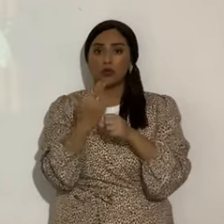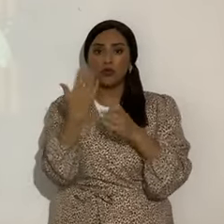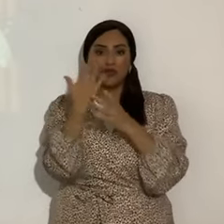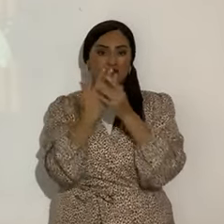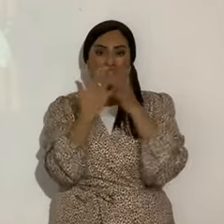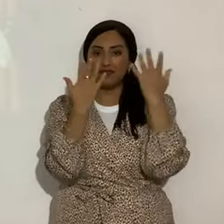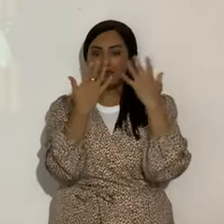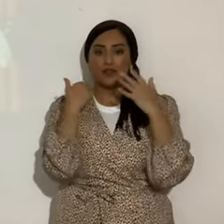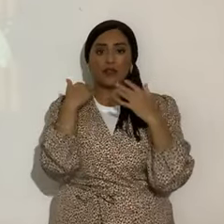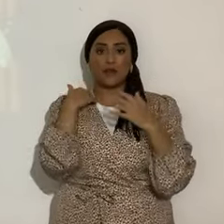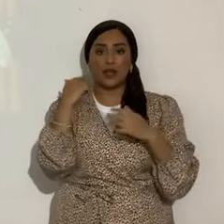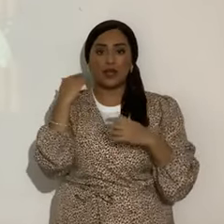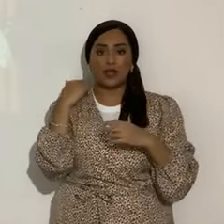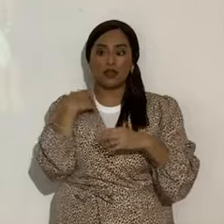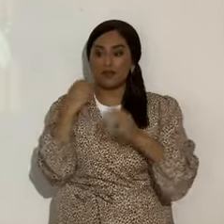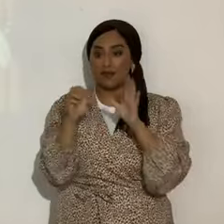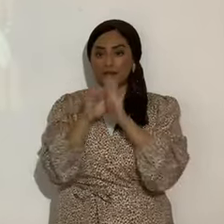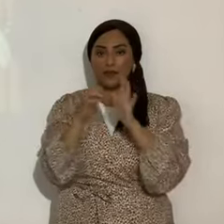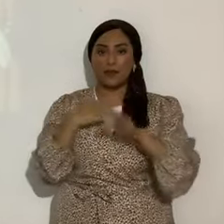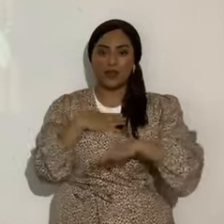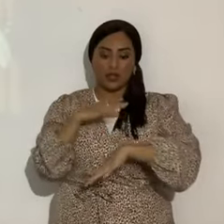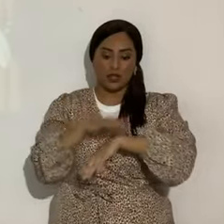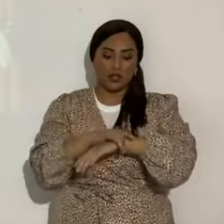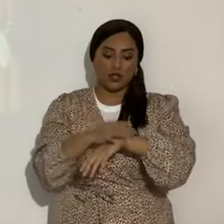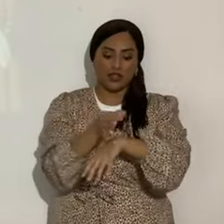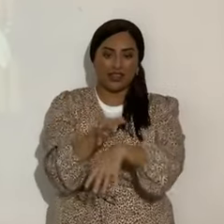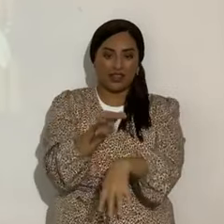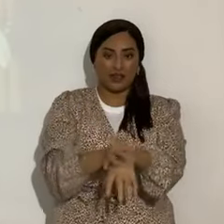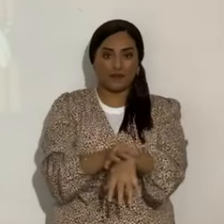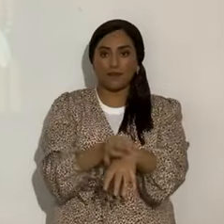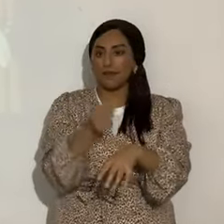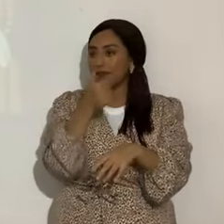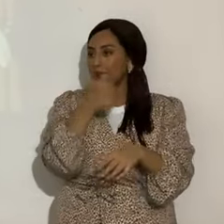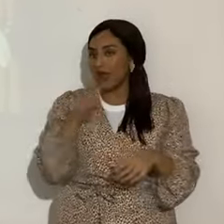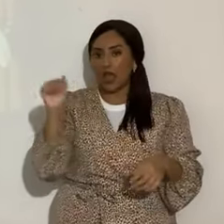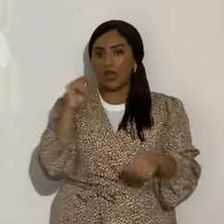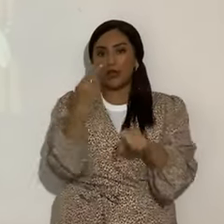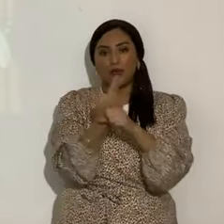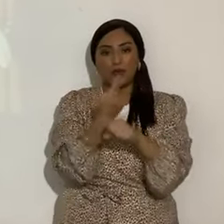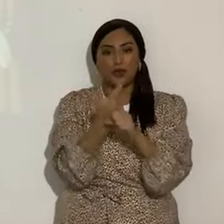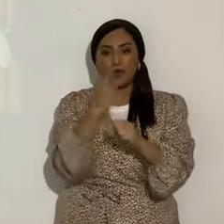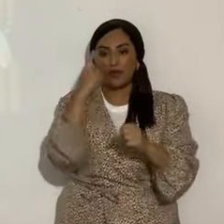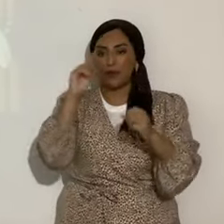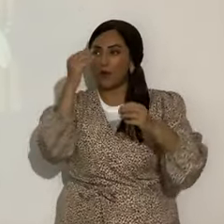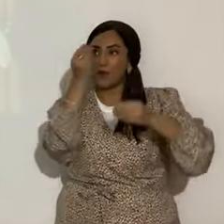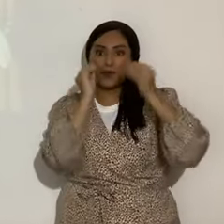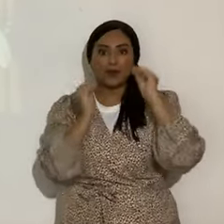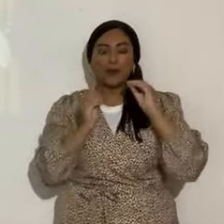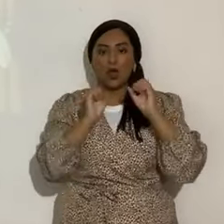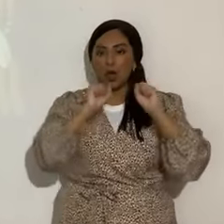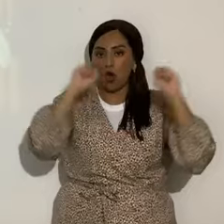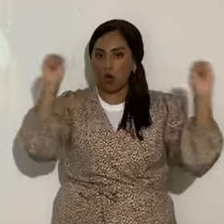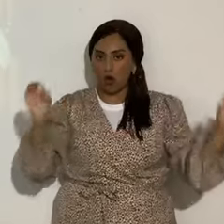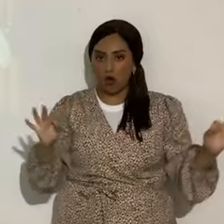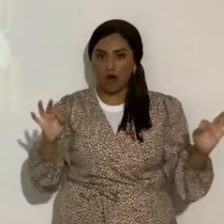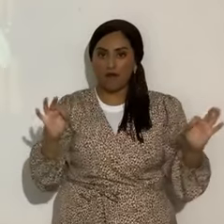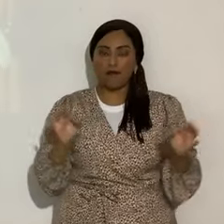de un video, me quito mi reloj, quítate todo lo que tengas de lujo, pues, de adorno, ¿sí? Ya lo que